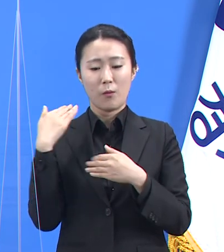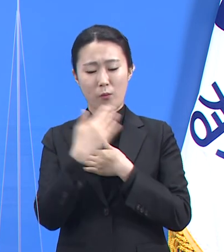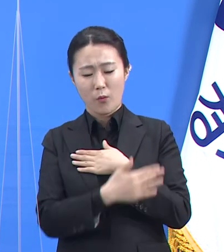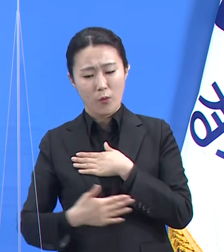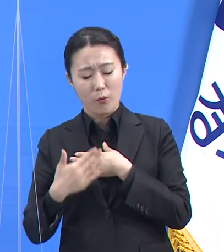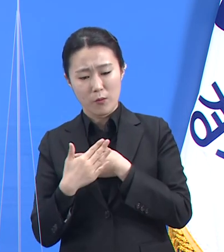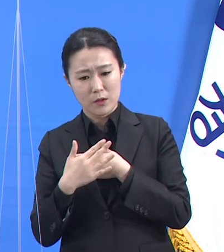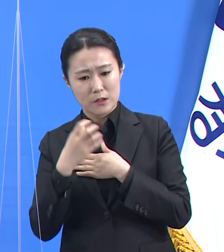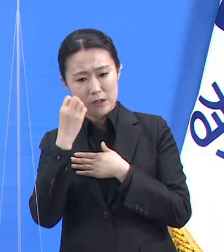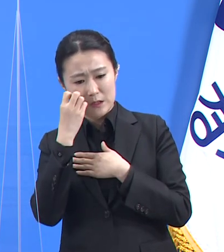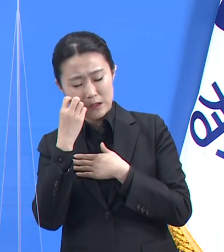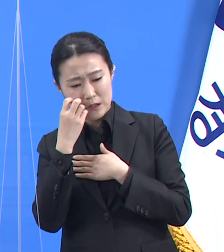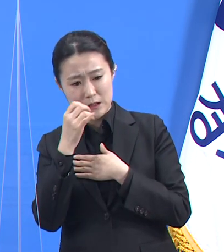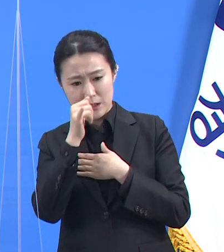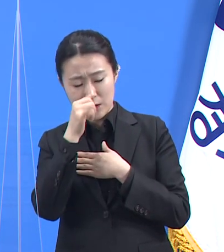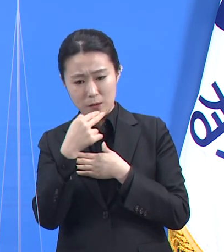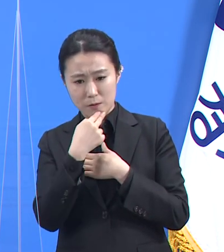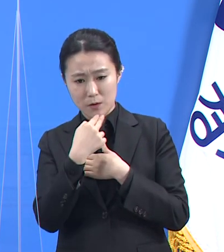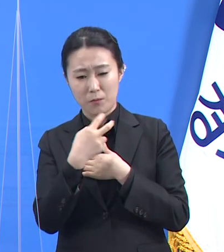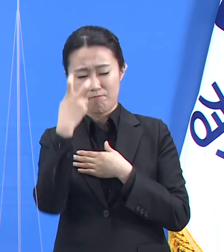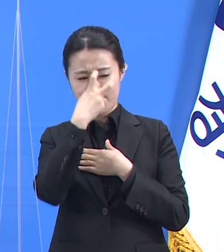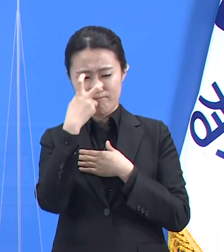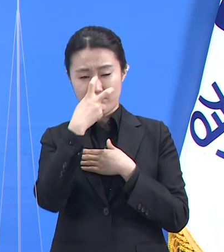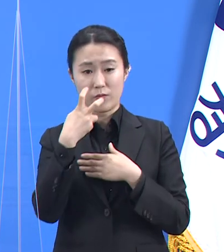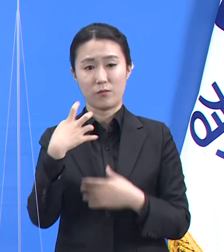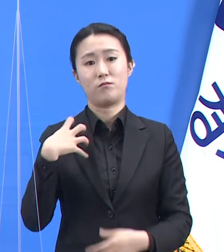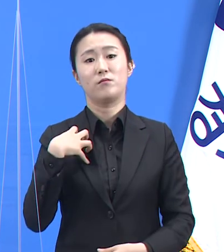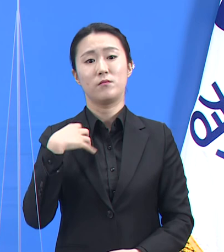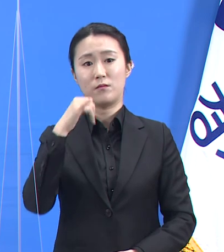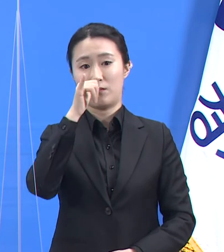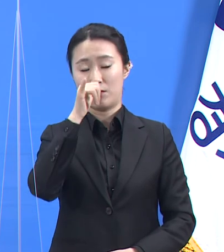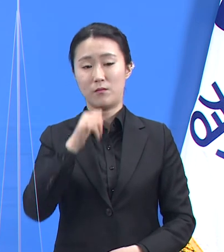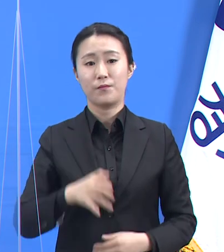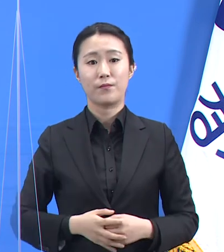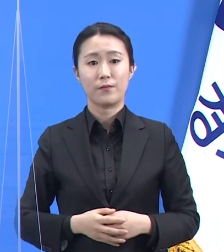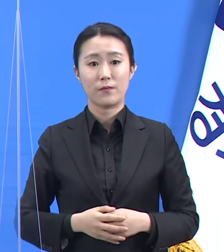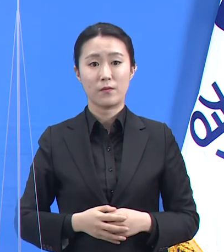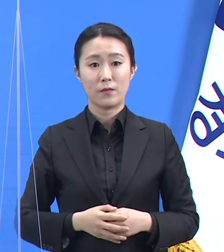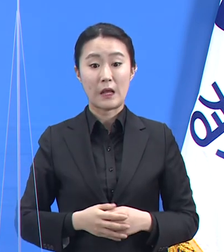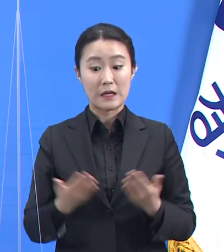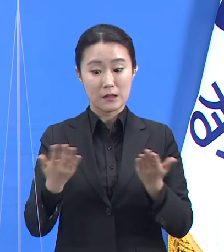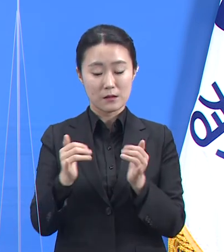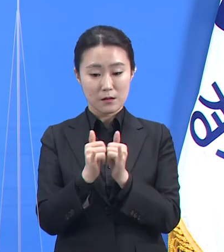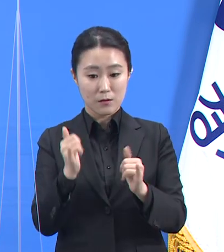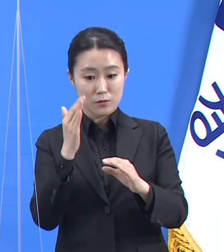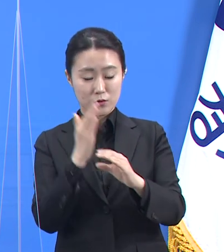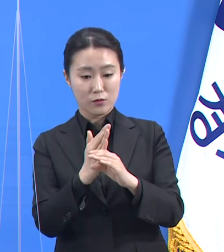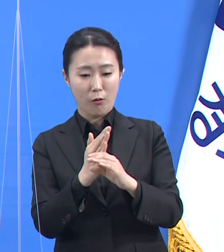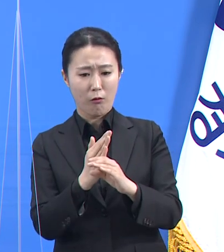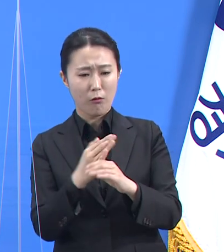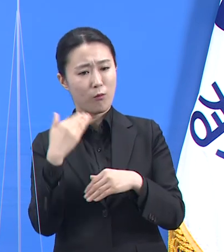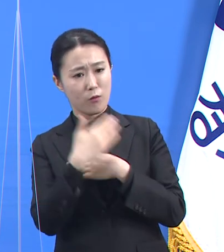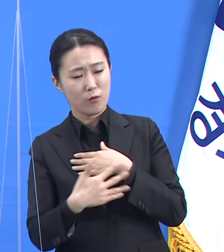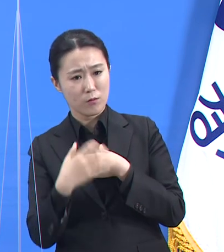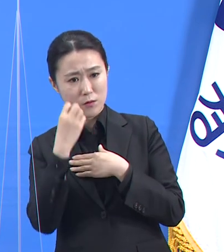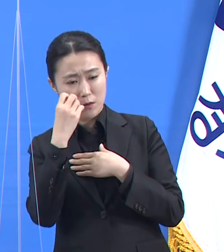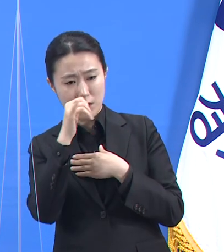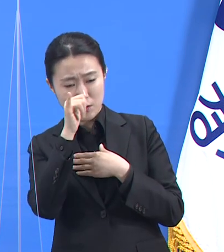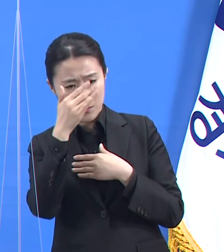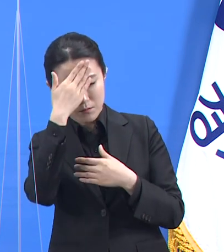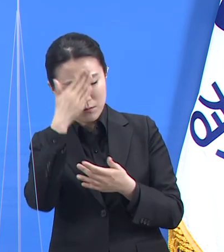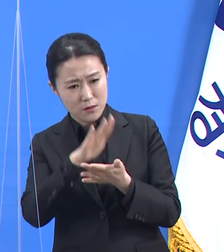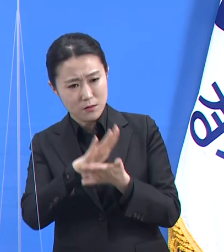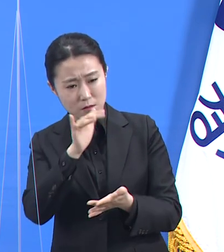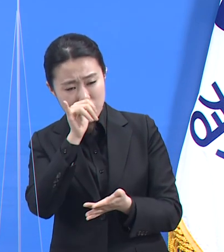모니터링해야 할 책임이 있습니다. 구성원 중 유증상자가 발견되면 즉시 다른 사람들과의 접촉을